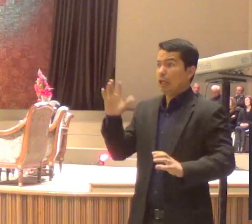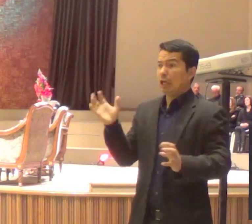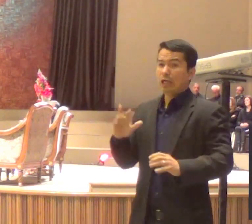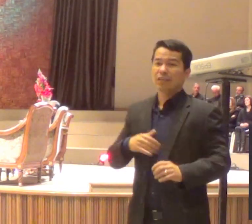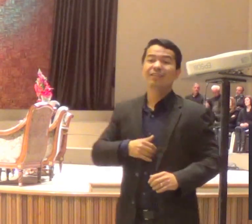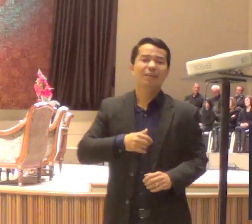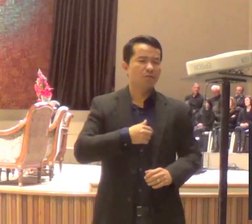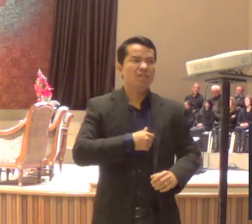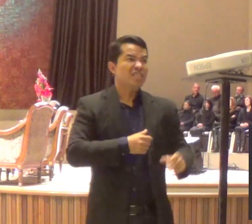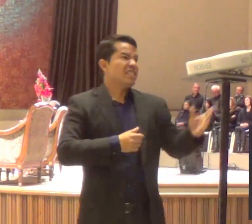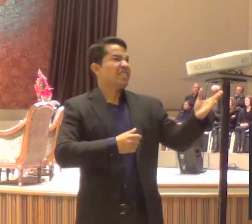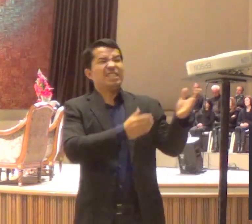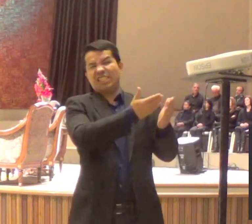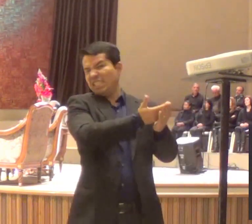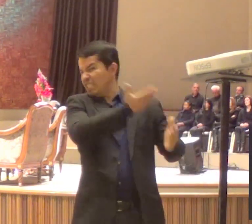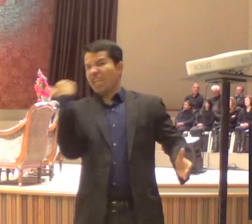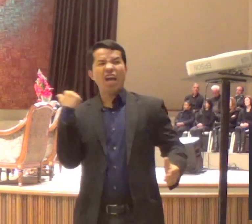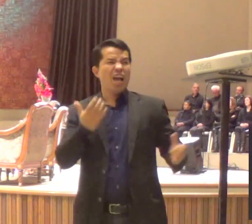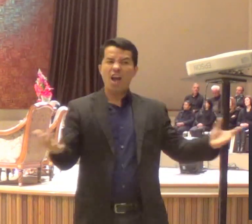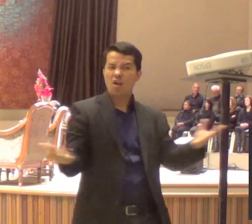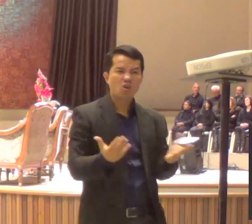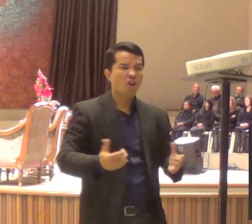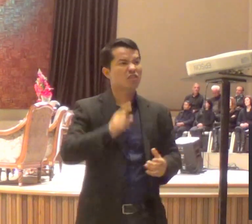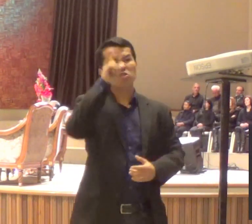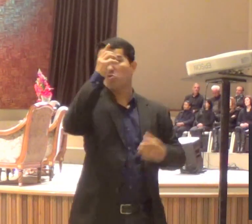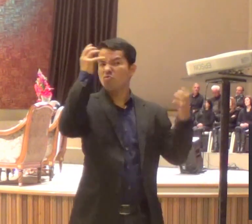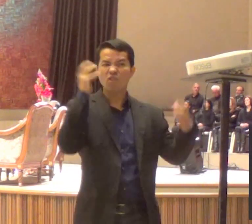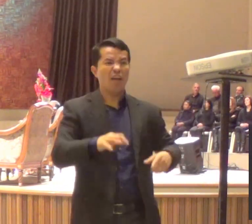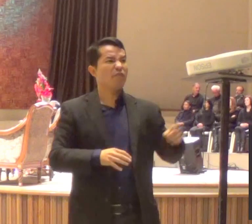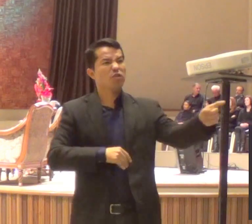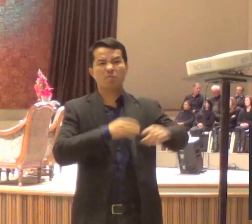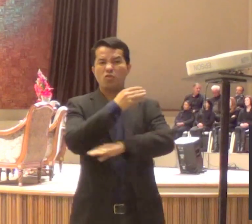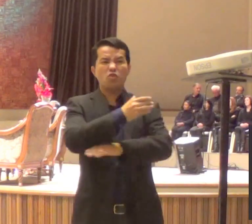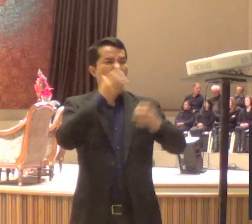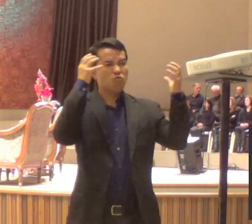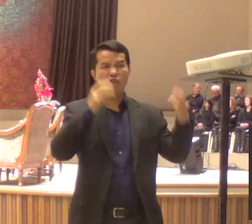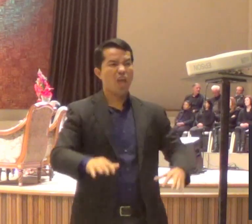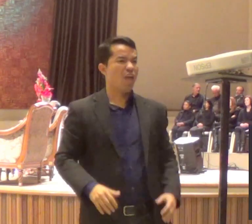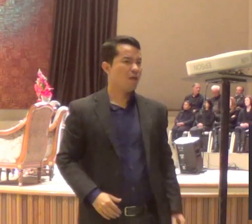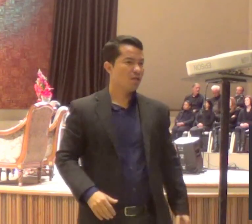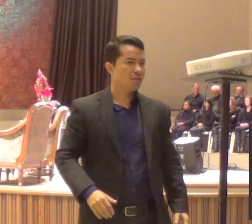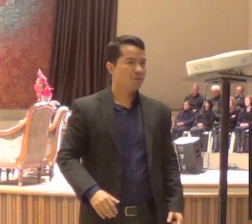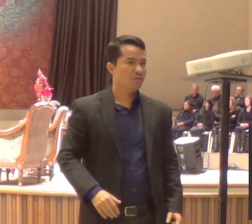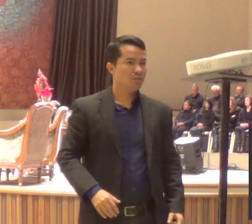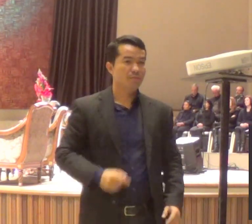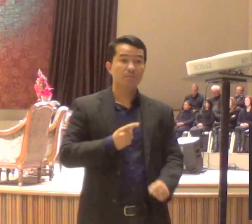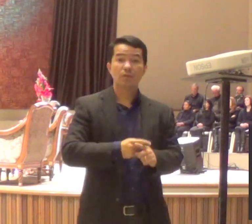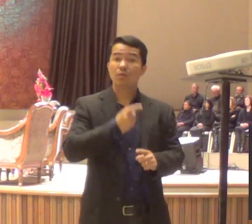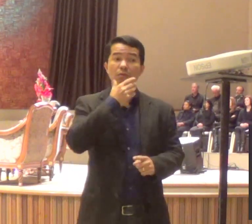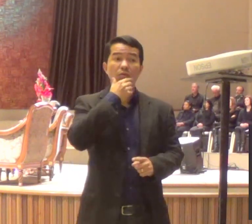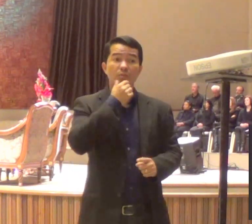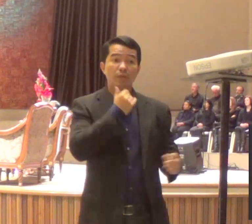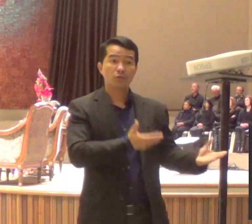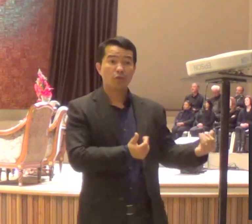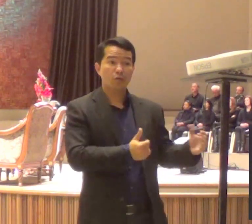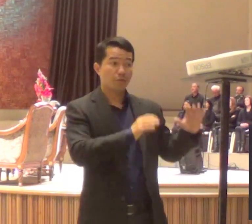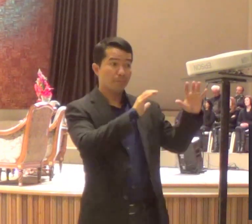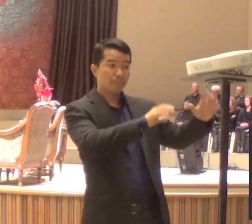não quer você nesse lugar, Deus não precisava mandar o meu filho ligar, e nem o meu filho sabia o que estava acontecendo, mas